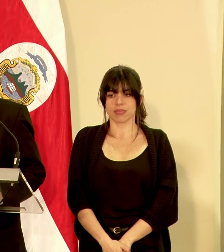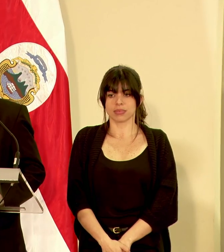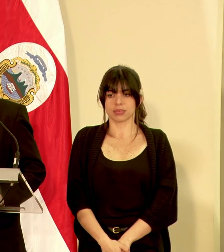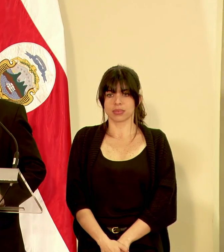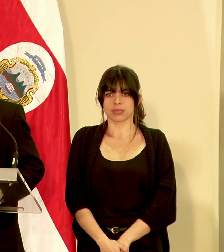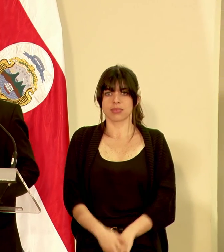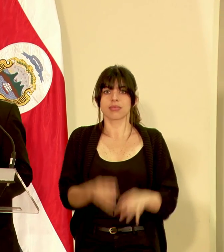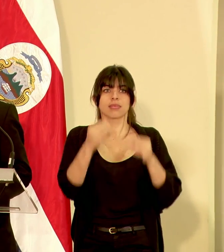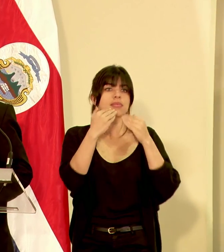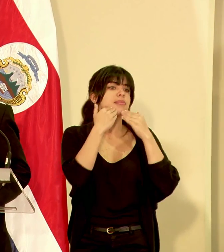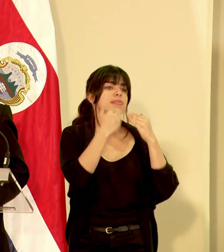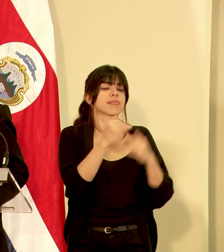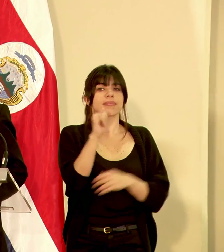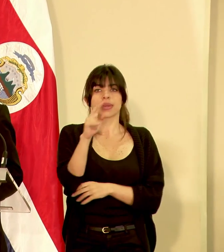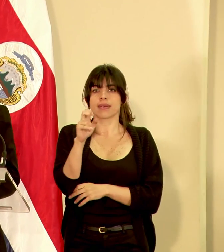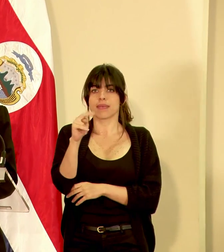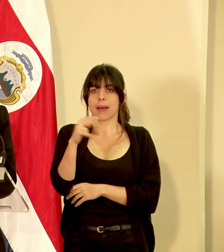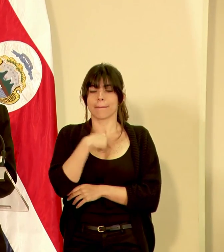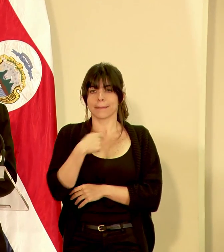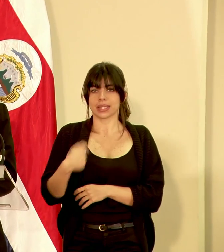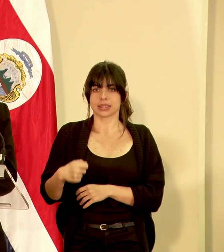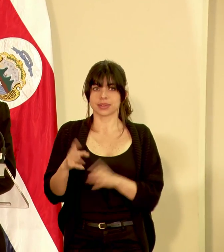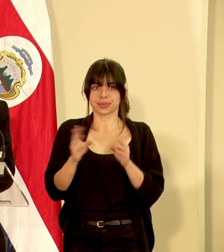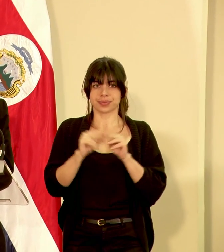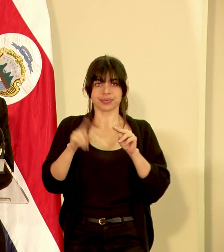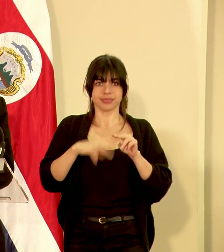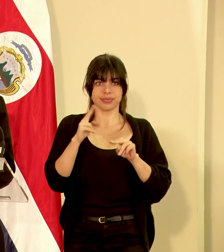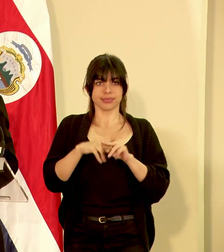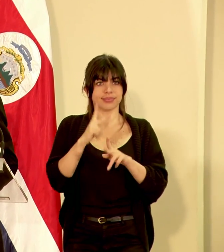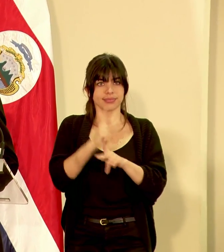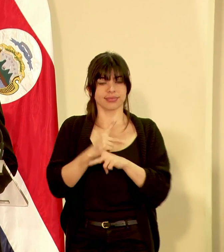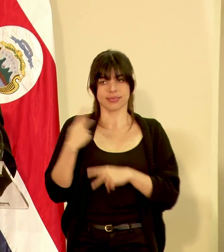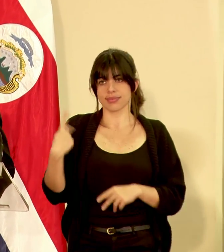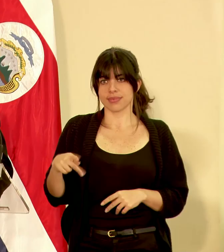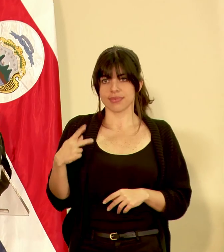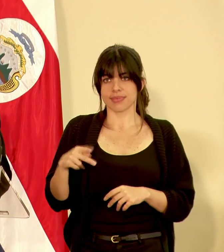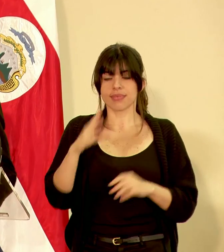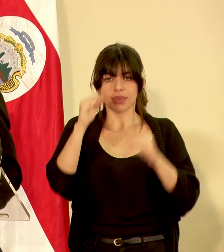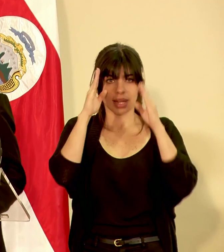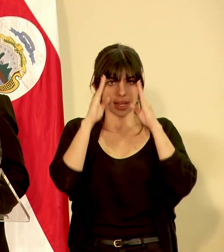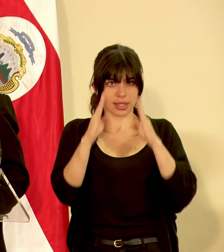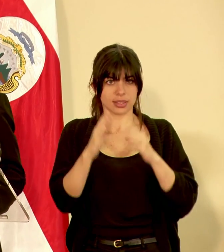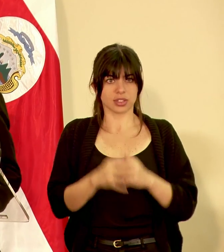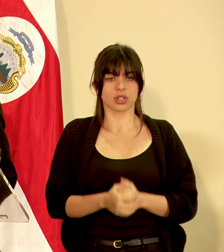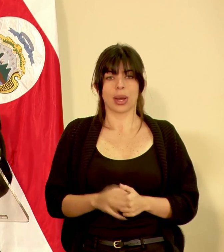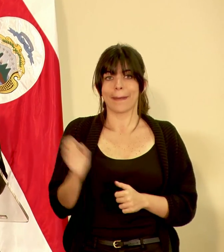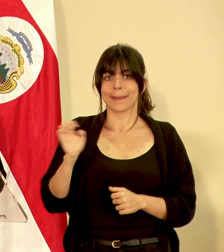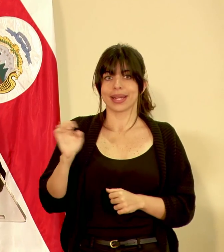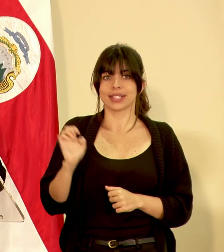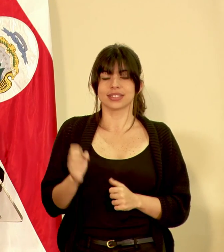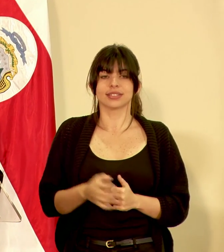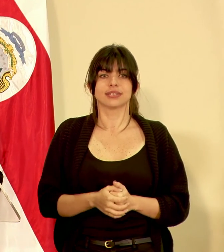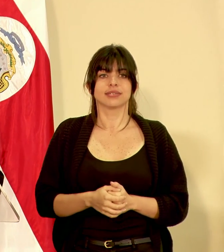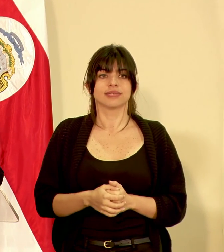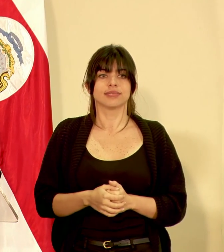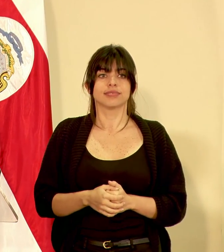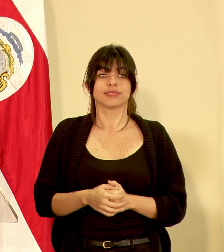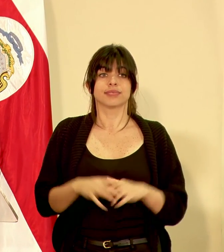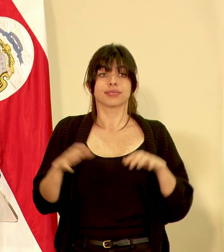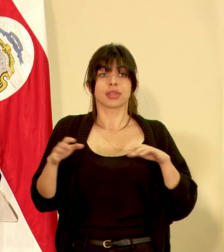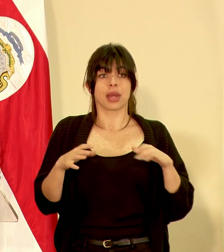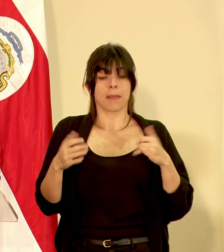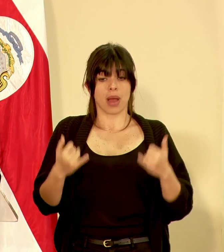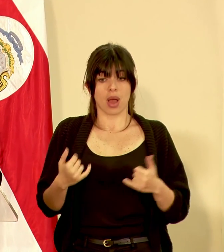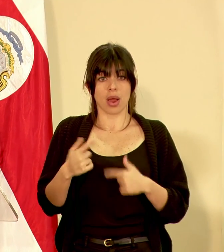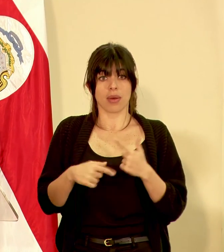muchas gracias a don Iván presidente de la Comisión Nacional de Prevención de Riesgos y Atención de Emergencias la dinámica